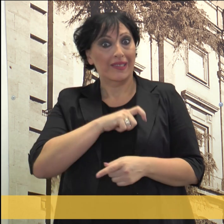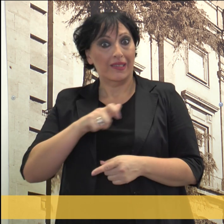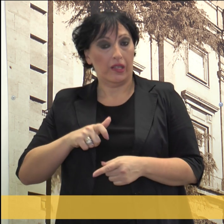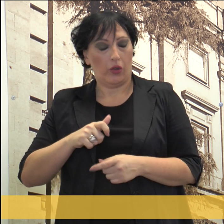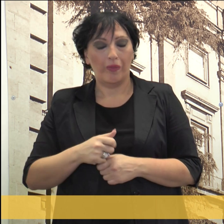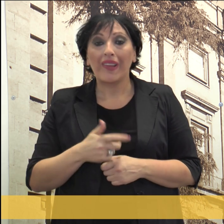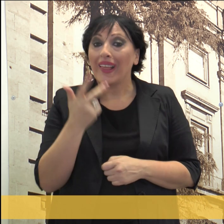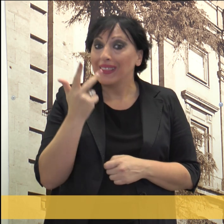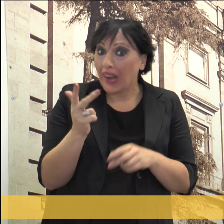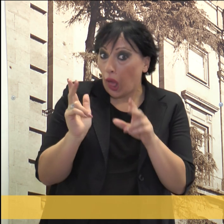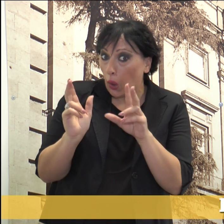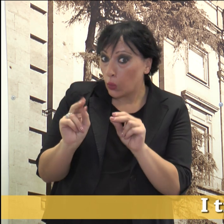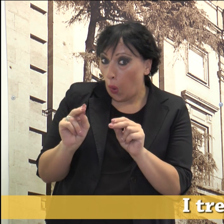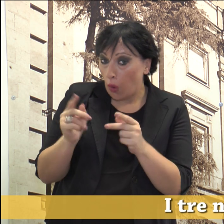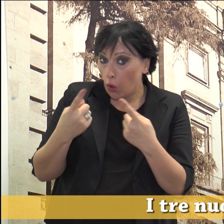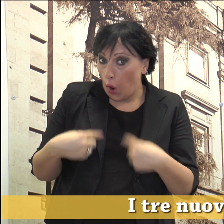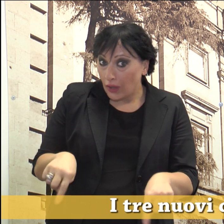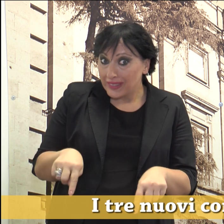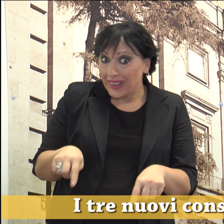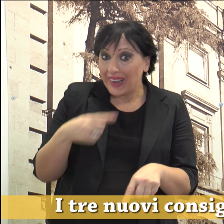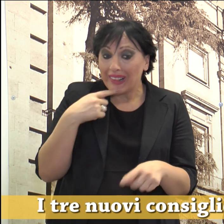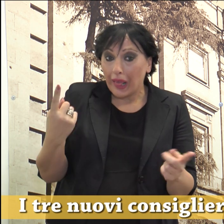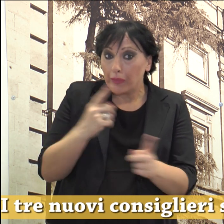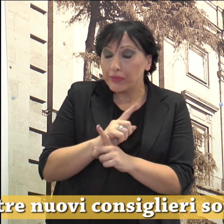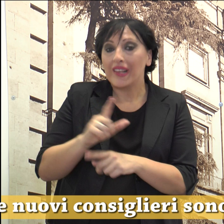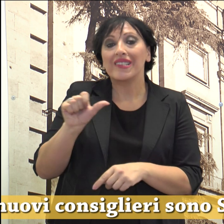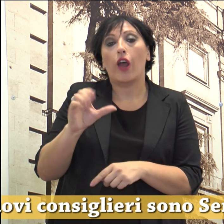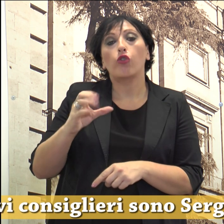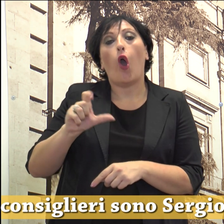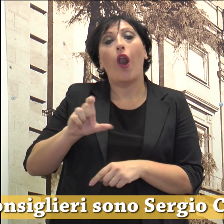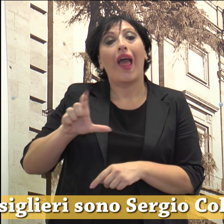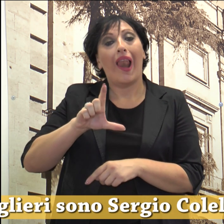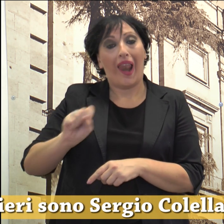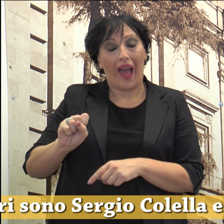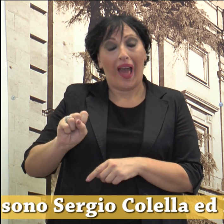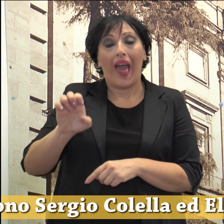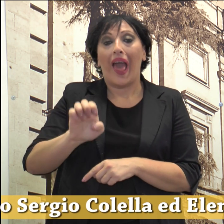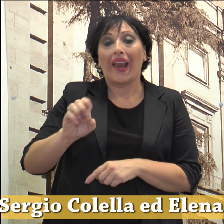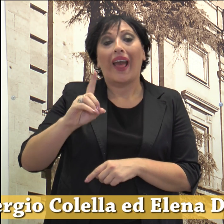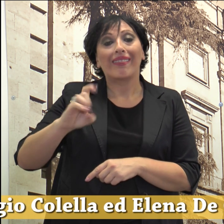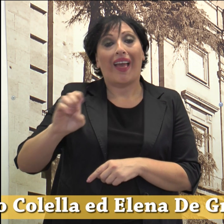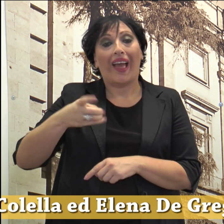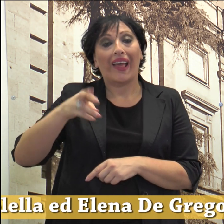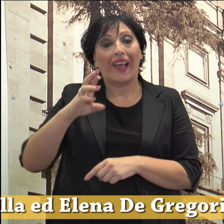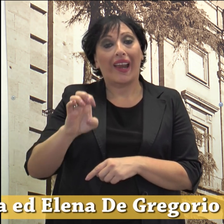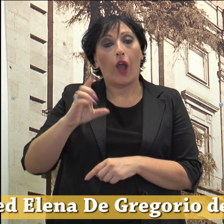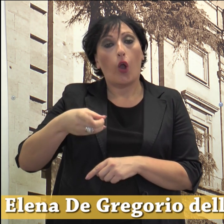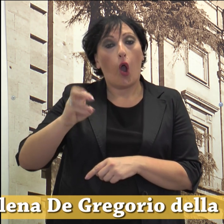consiglieri sono Sergio Colella ed Elena De Gregorio della lista Democrazia